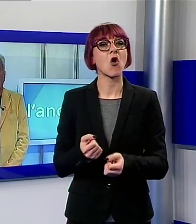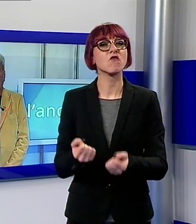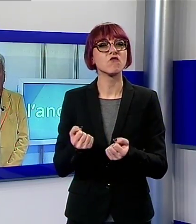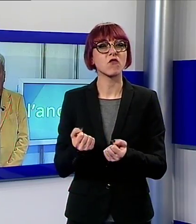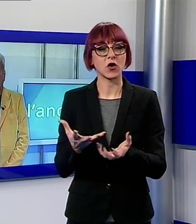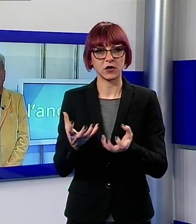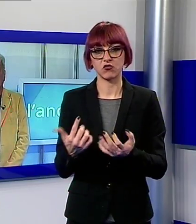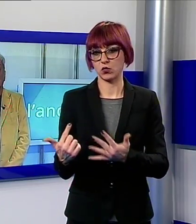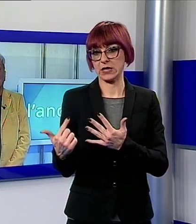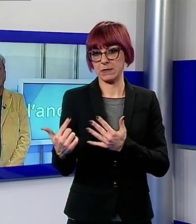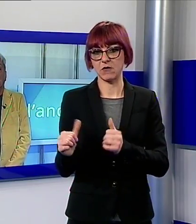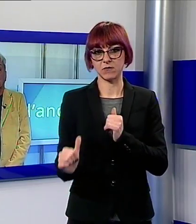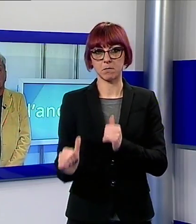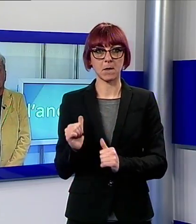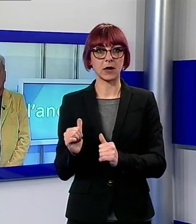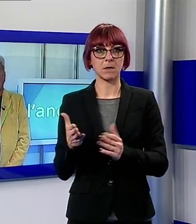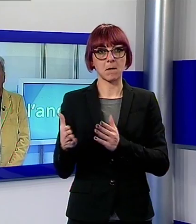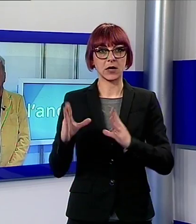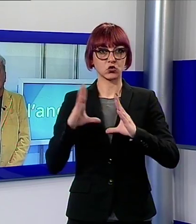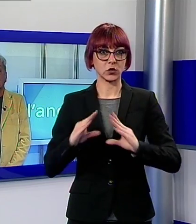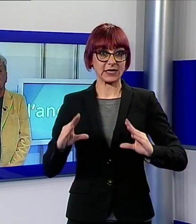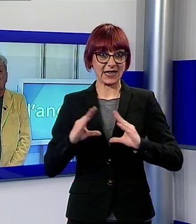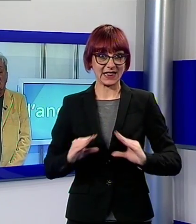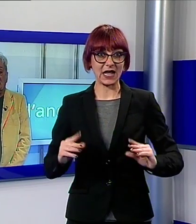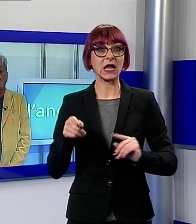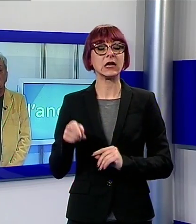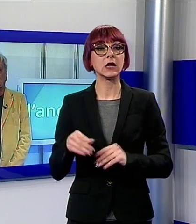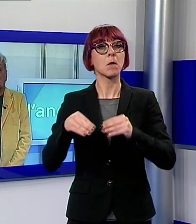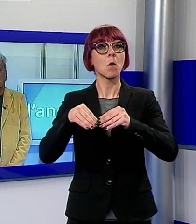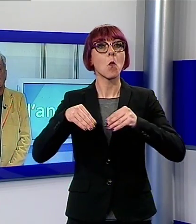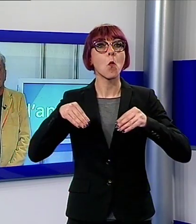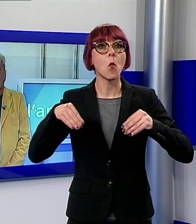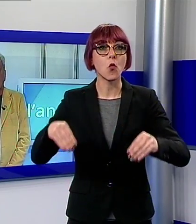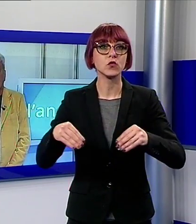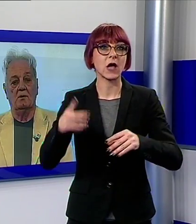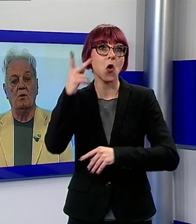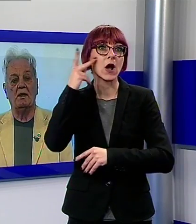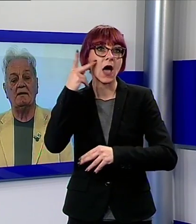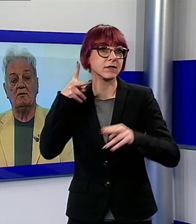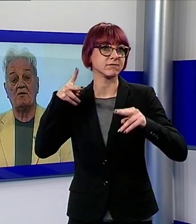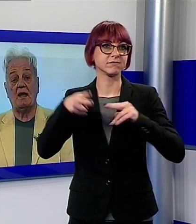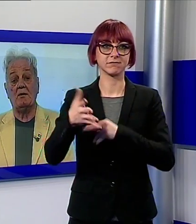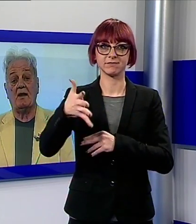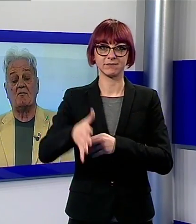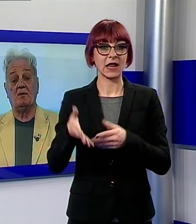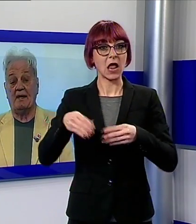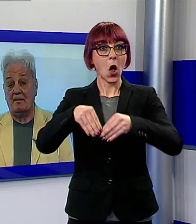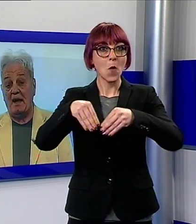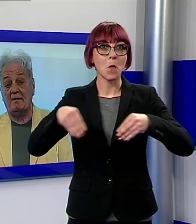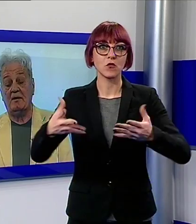fa poco prima di Natale quando è stato inaugurato il Museo del Carnevale un grande museo che espone reperti di